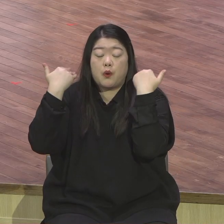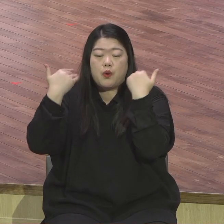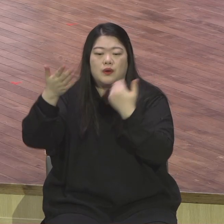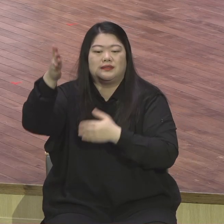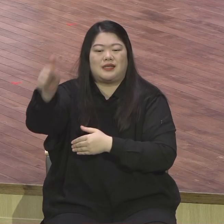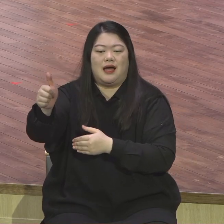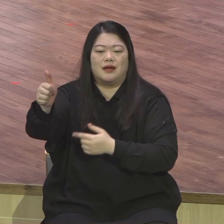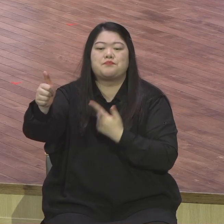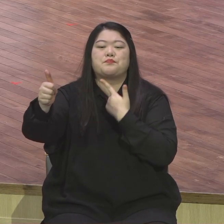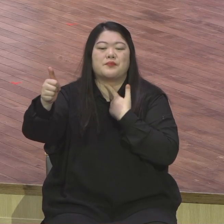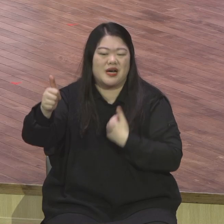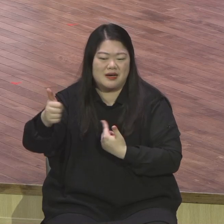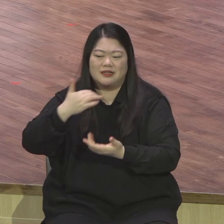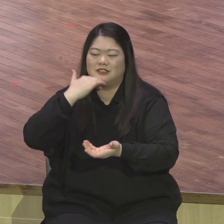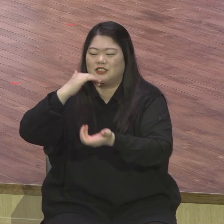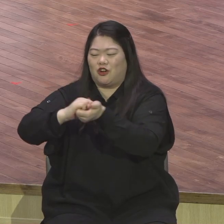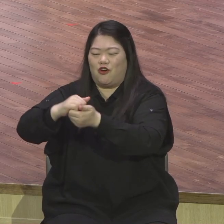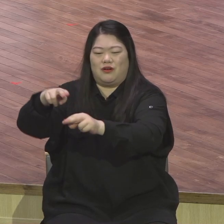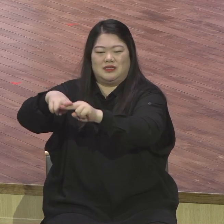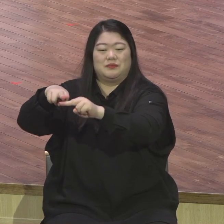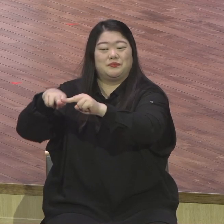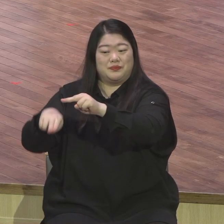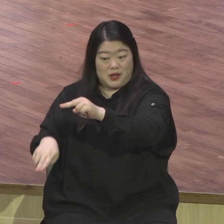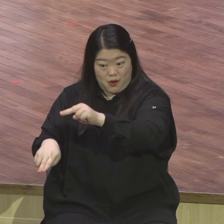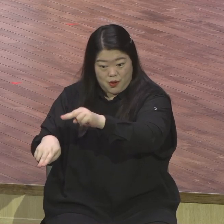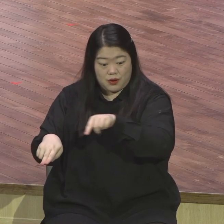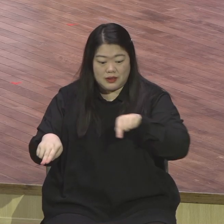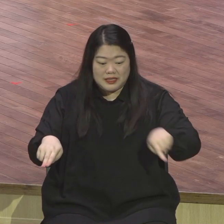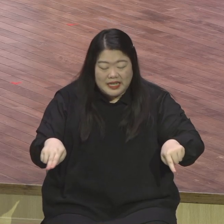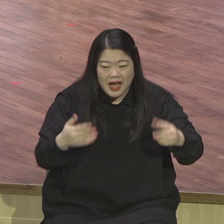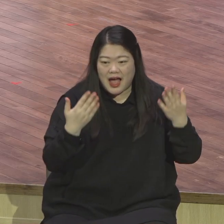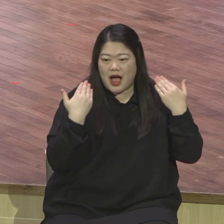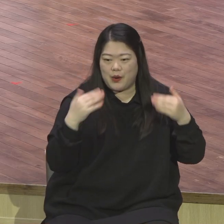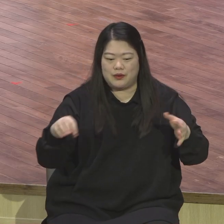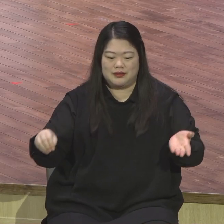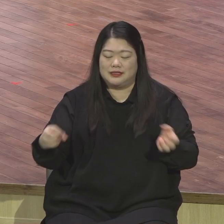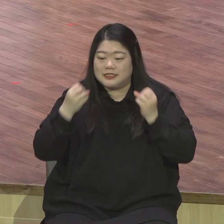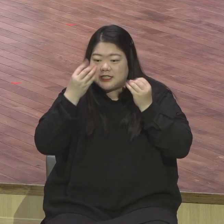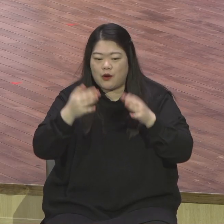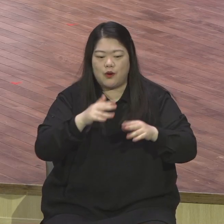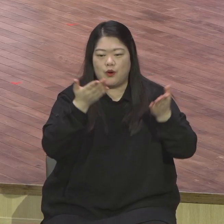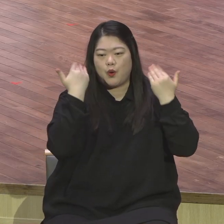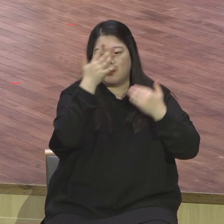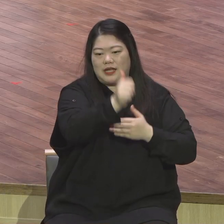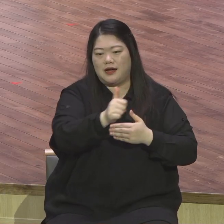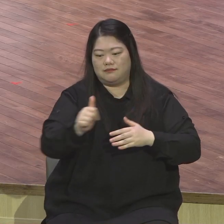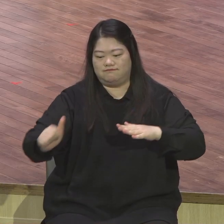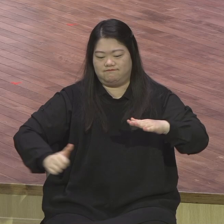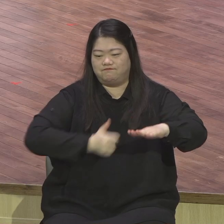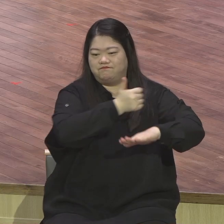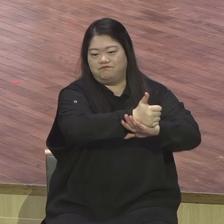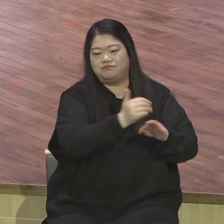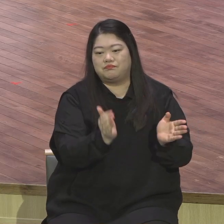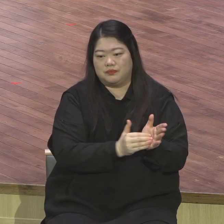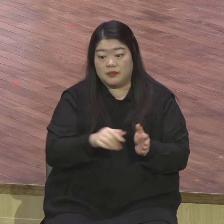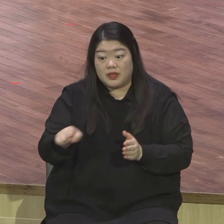있고 그래서 아이들 중에서 혹시 도퇴되면 여기 보내서 그렇게 교육시켜주겠다 소통이 잘 그렇게